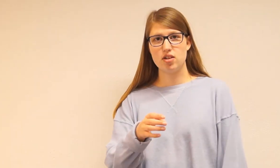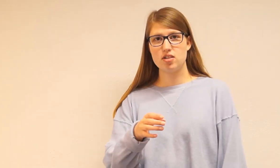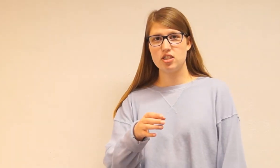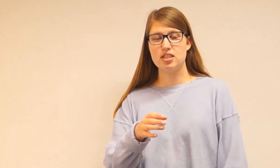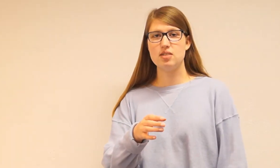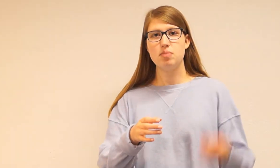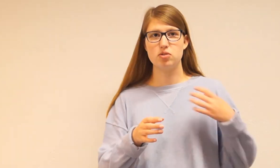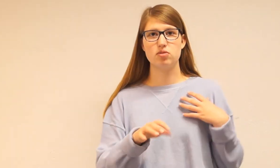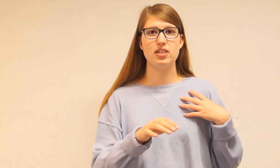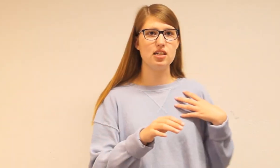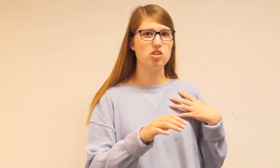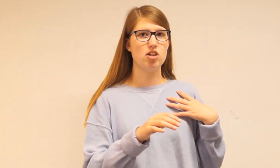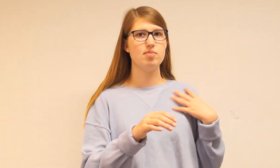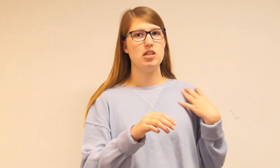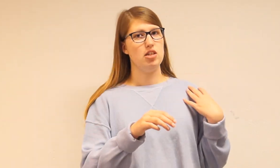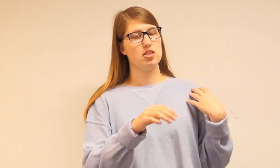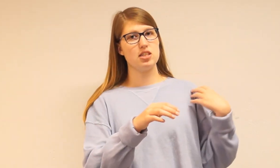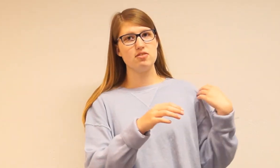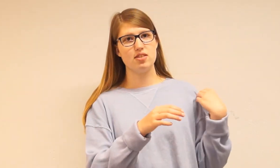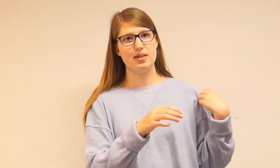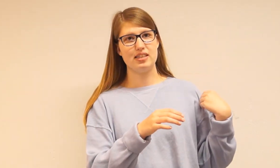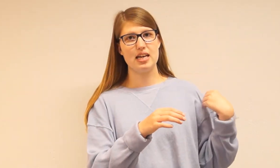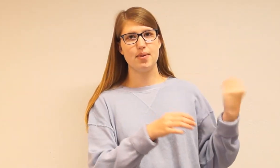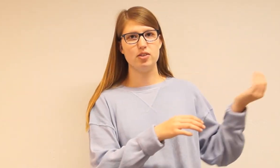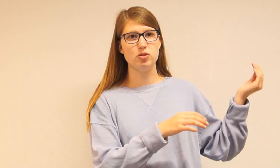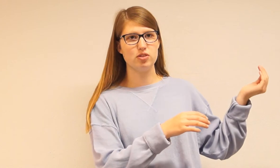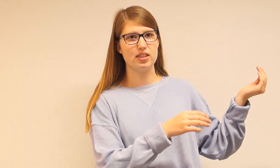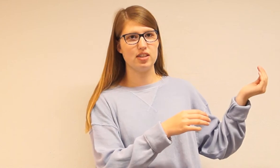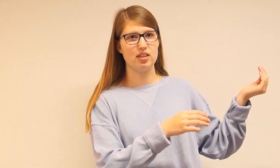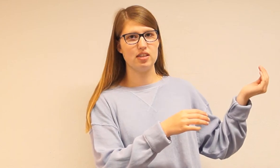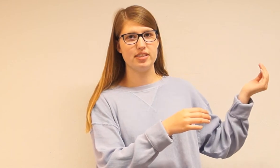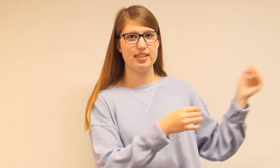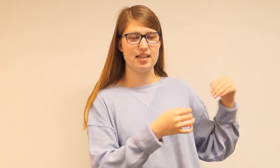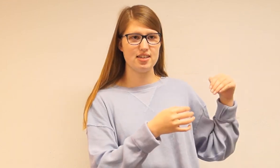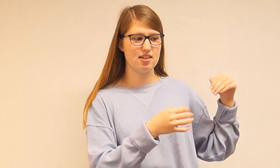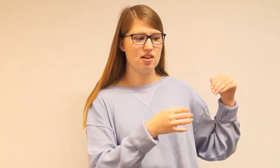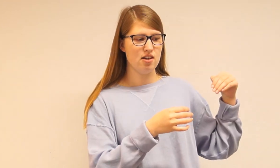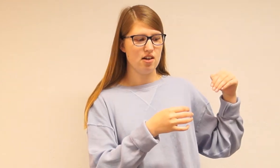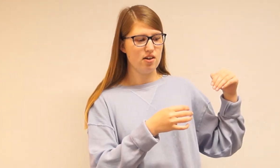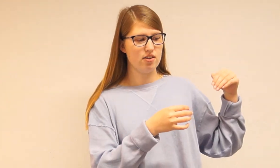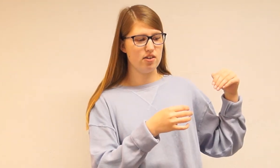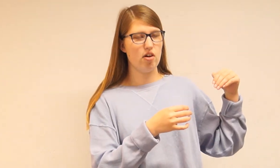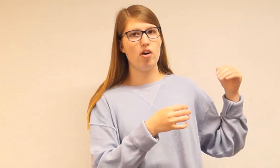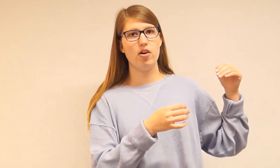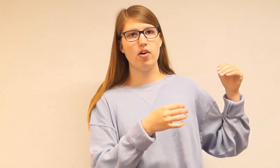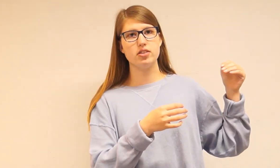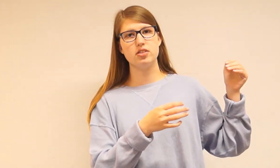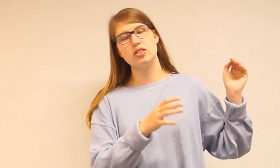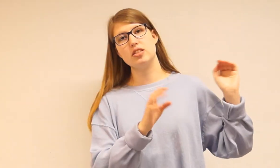i det personen vender sig op Så skifter man kameraets synskyndighed til en anden Og så i